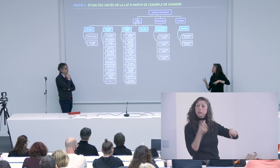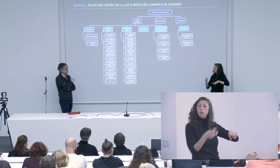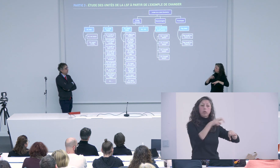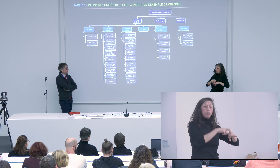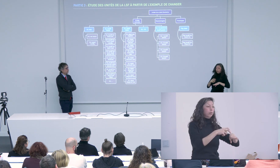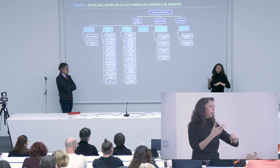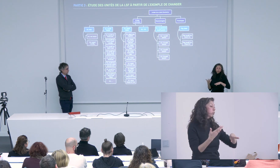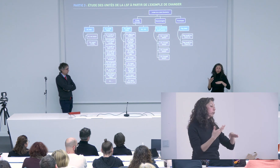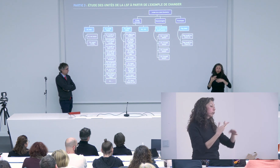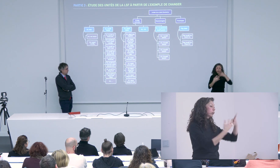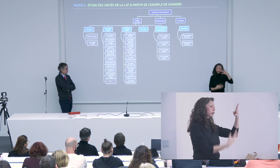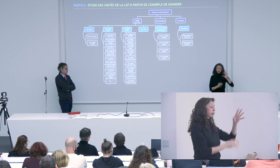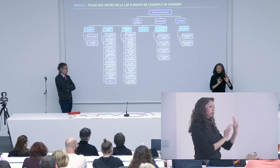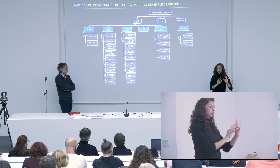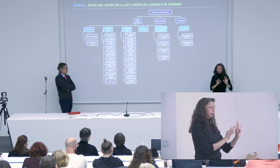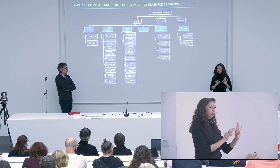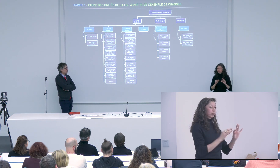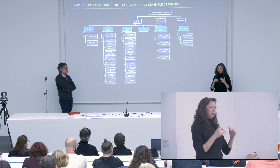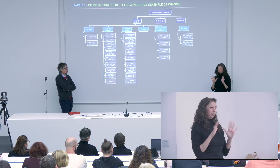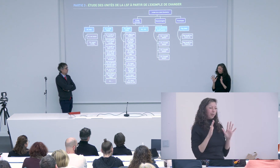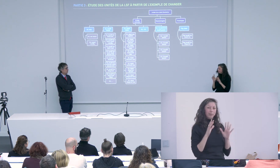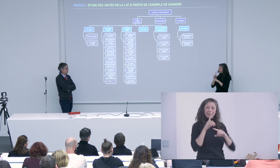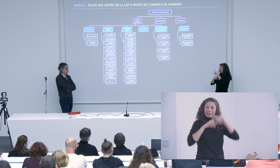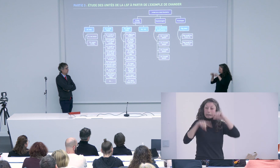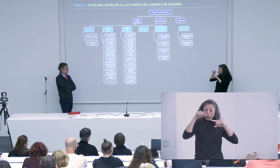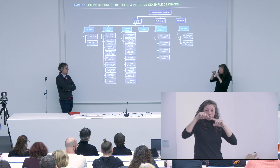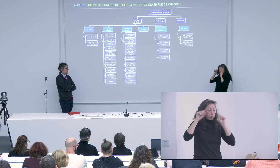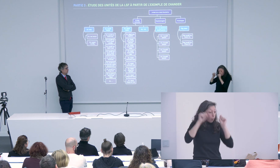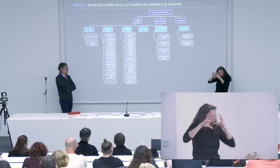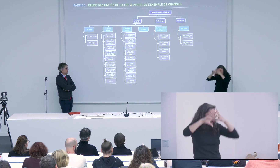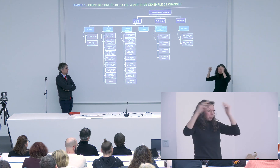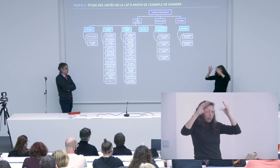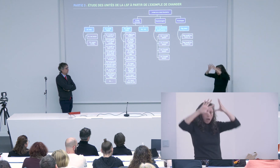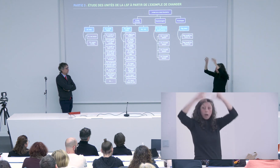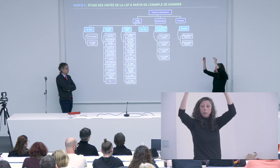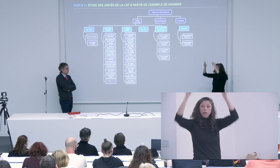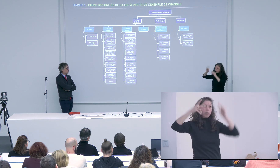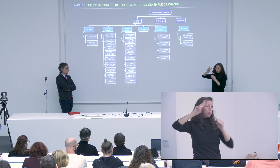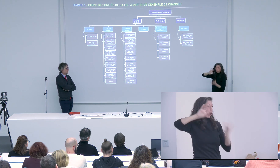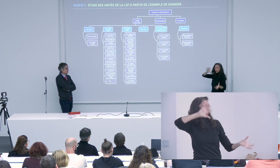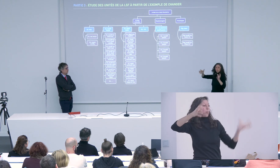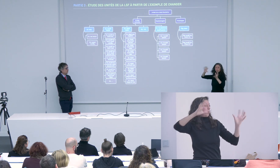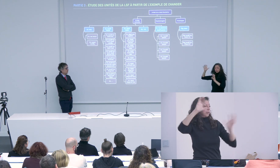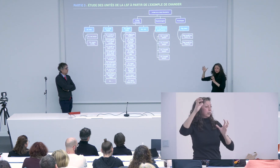dans une voiture une personne qui monterait dans une voiture on a différents exemples de cet ordre mais